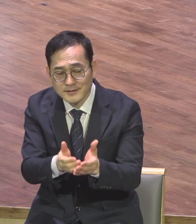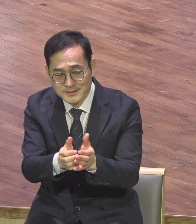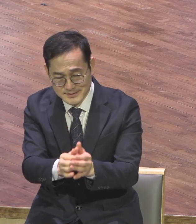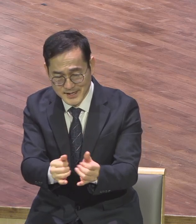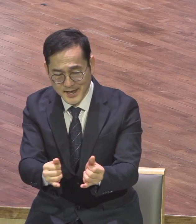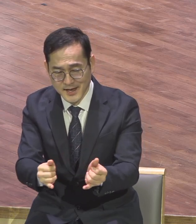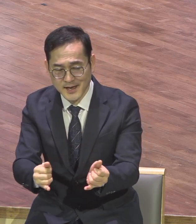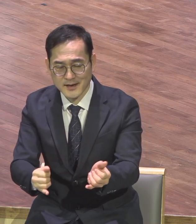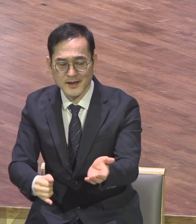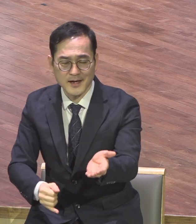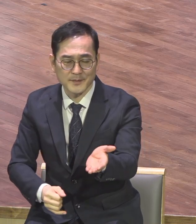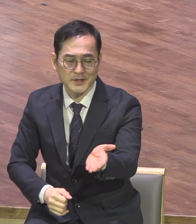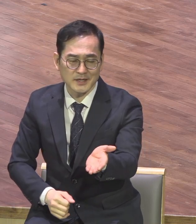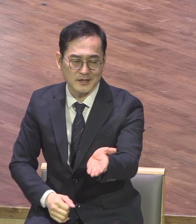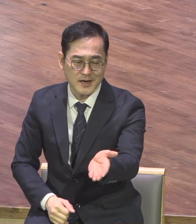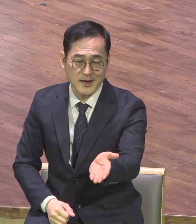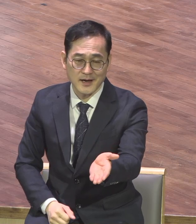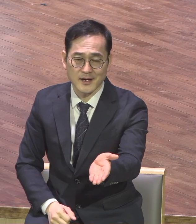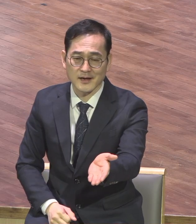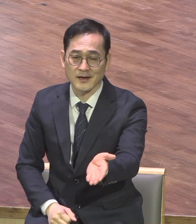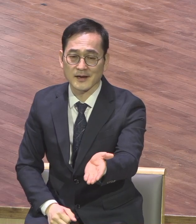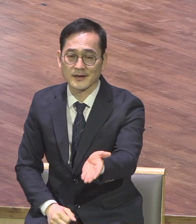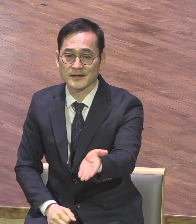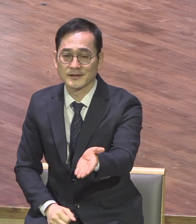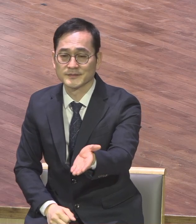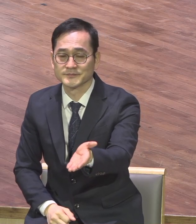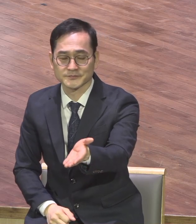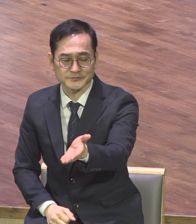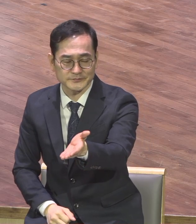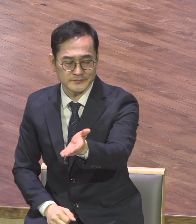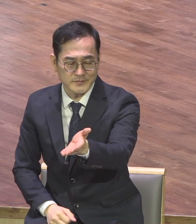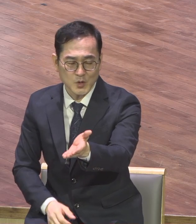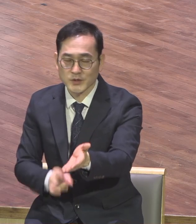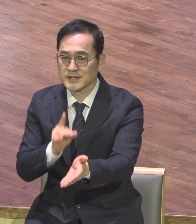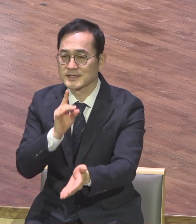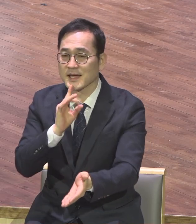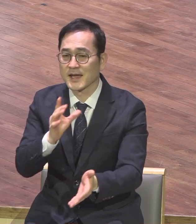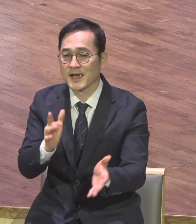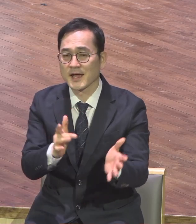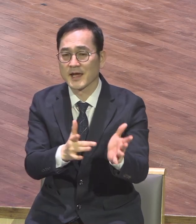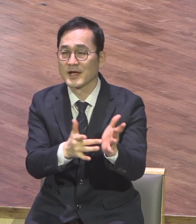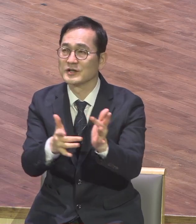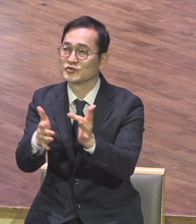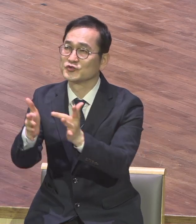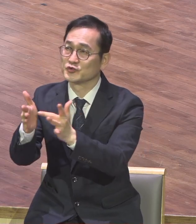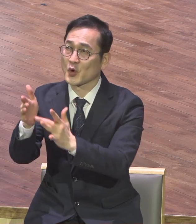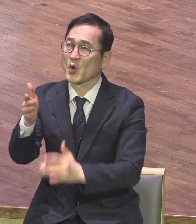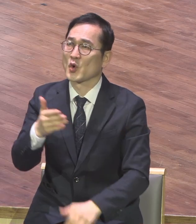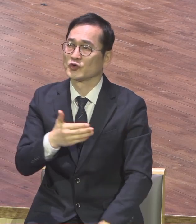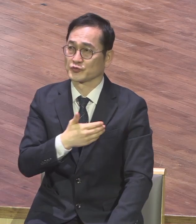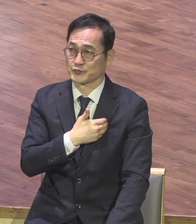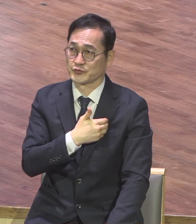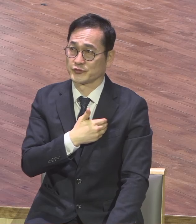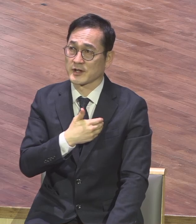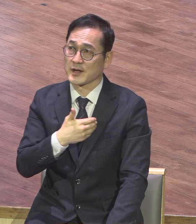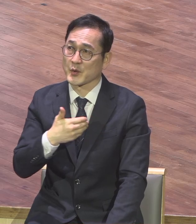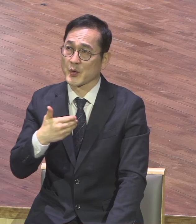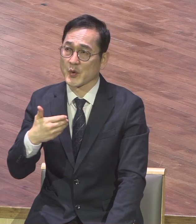사람이다 오직 예수로 충분하고